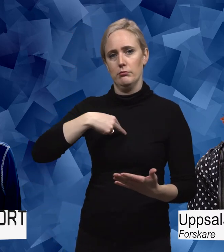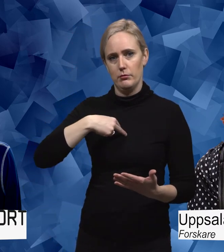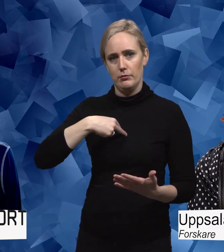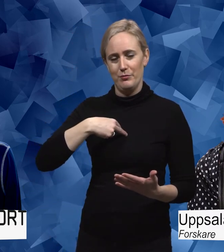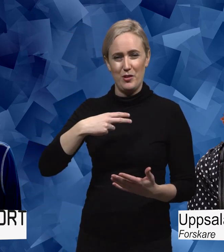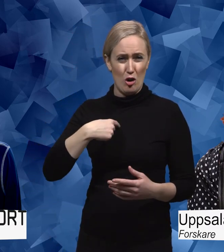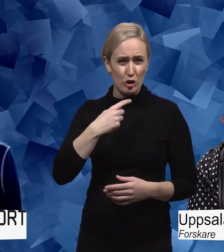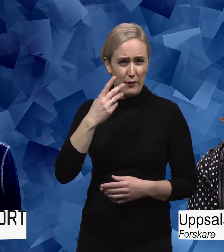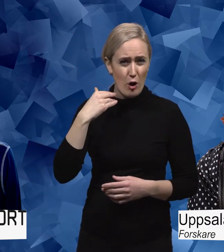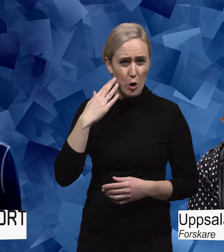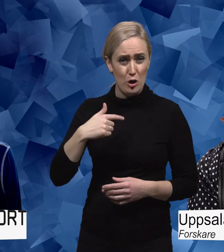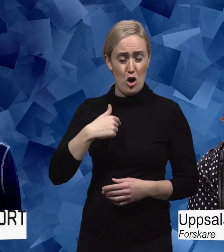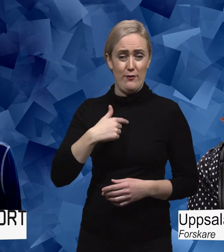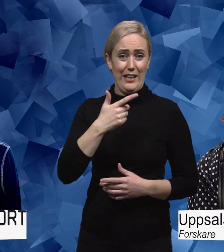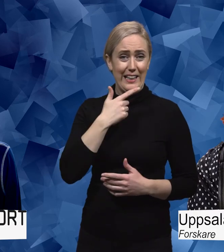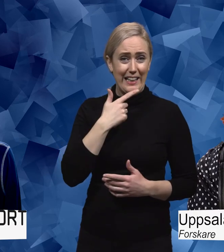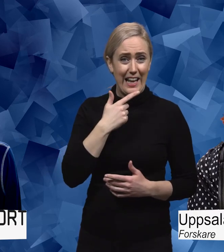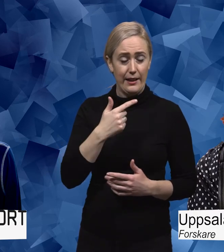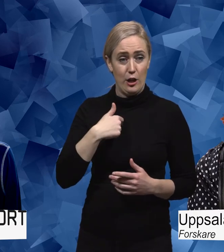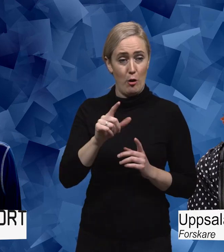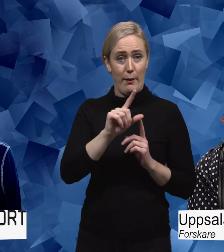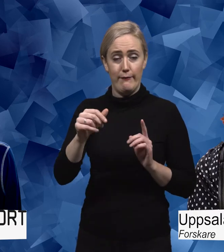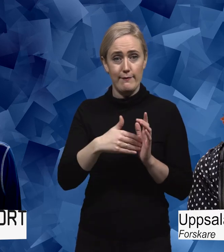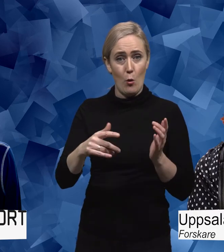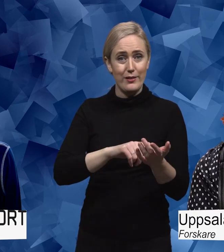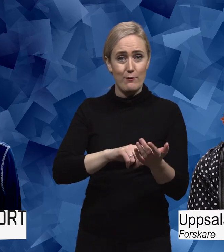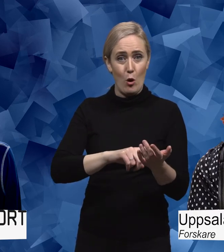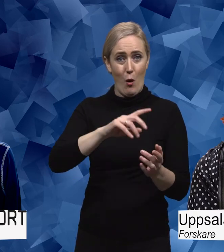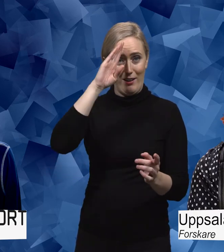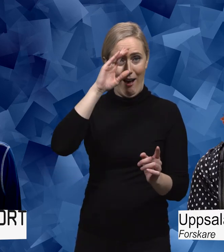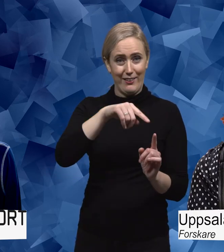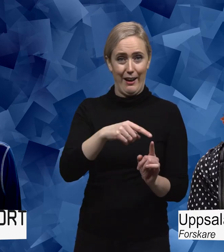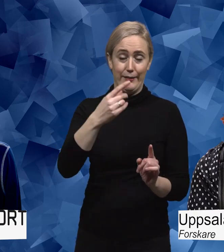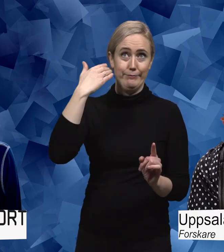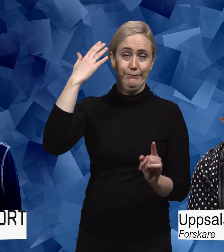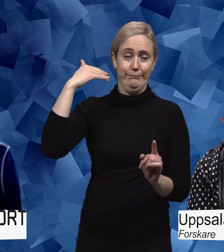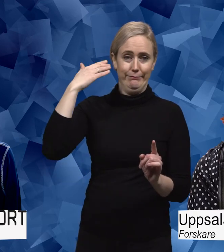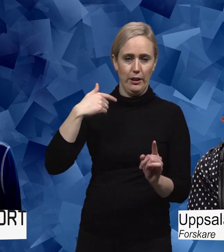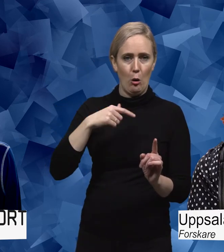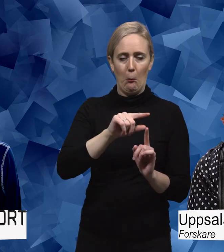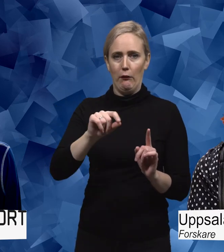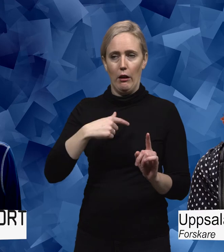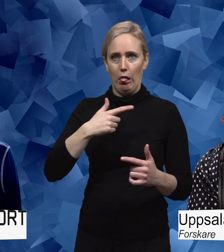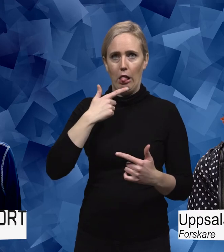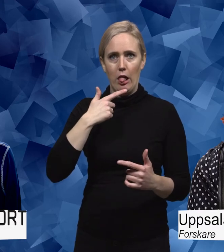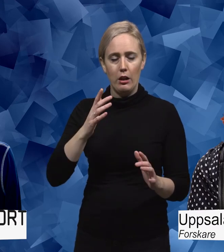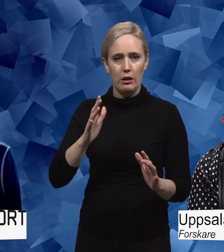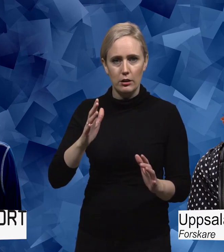rädd och ensam patient när jag lämnade neurologkliniken den där gången för länge sedan. Men tack vare att jag har lärt mig att